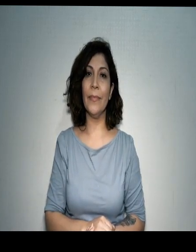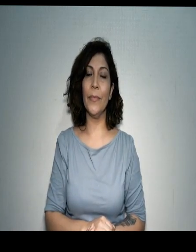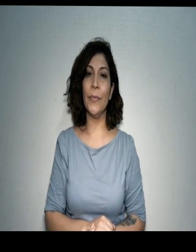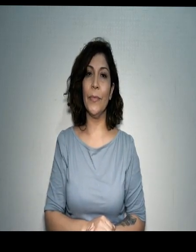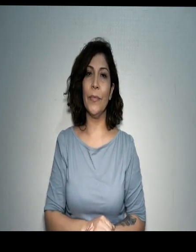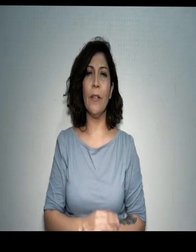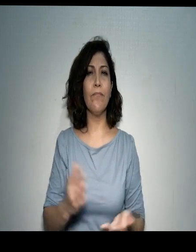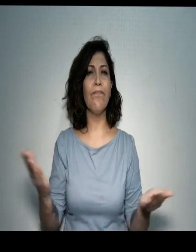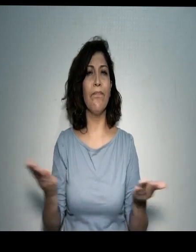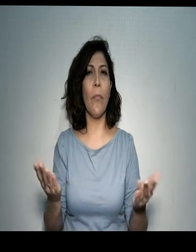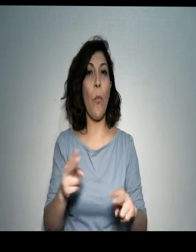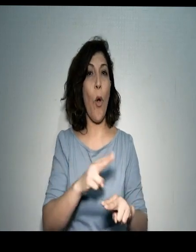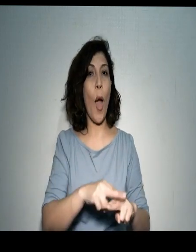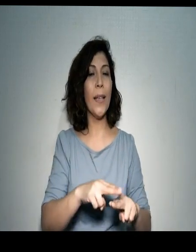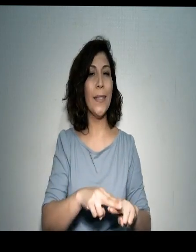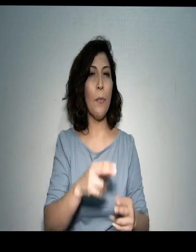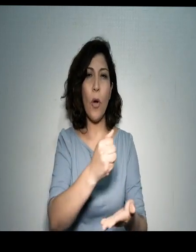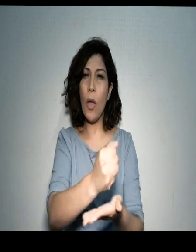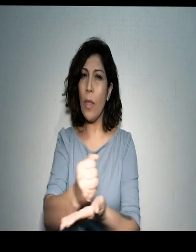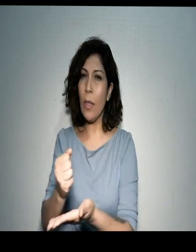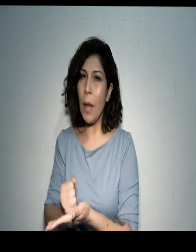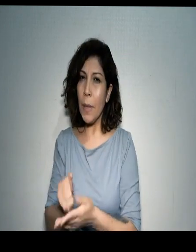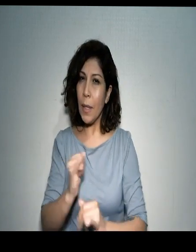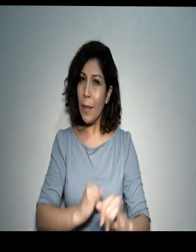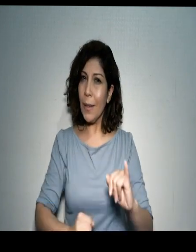¿Cómo hacemos el trámite online?